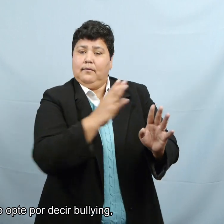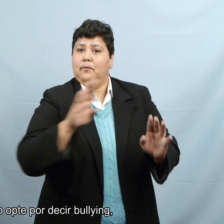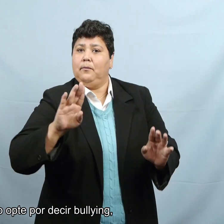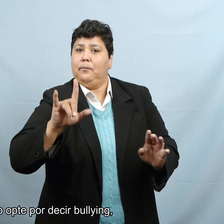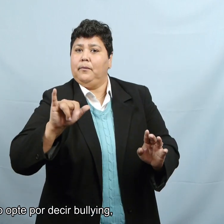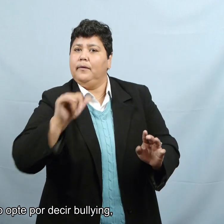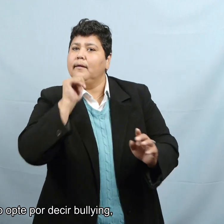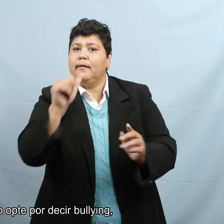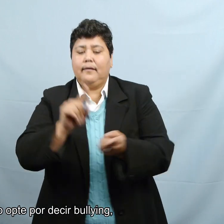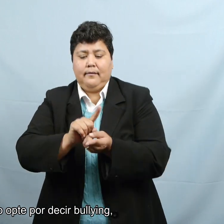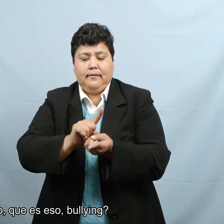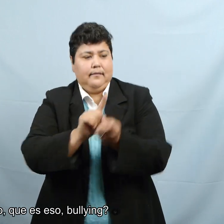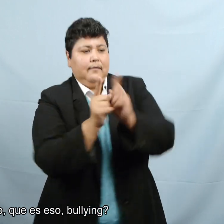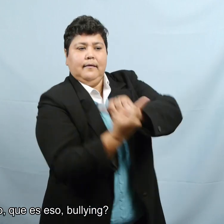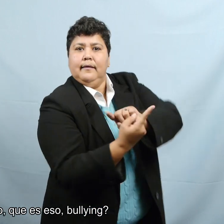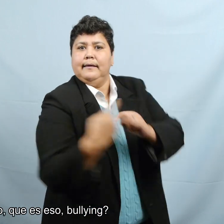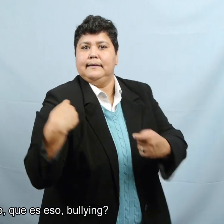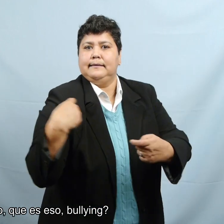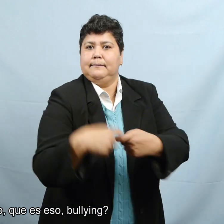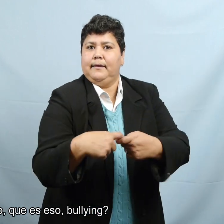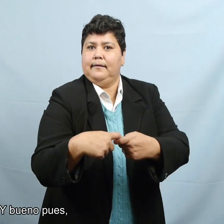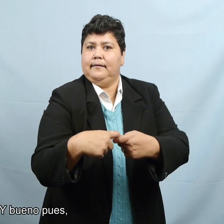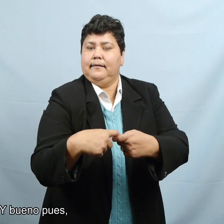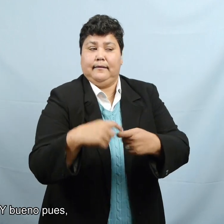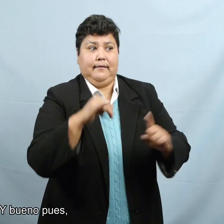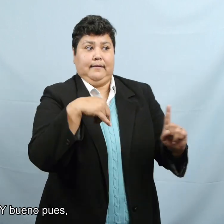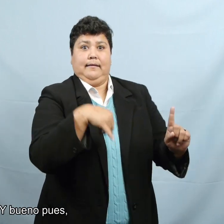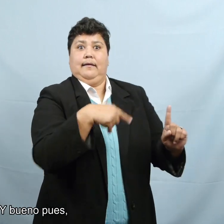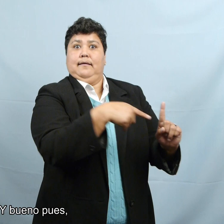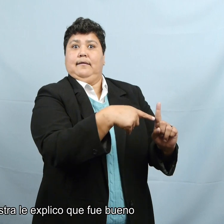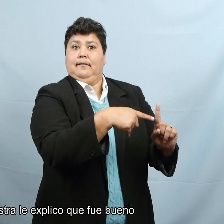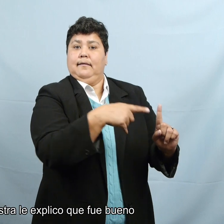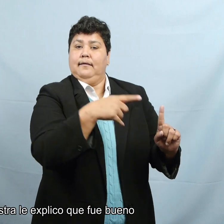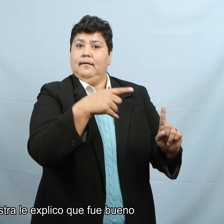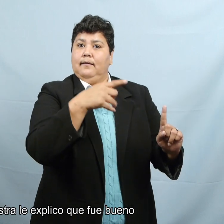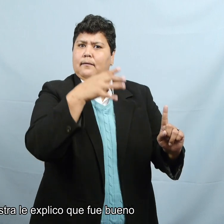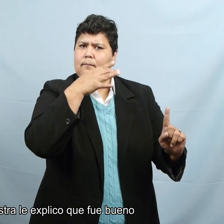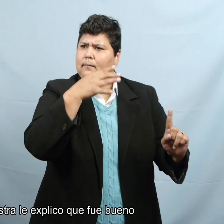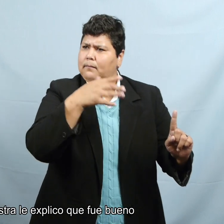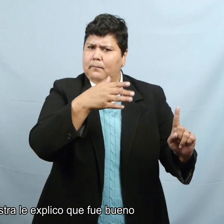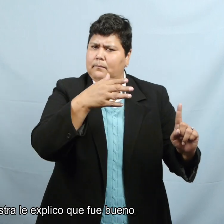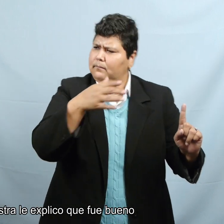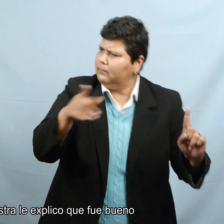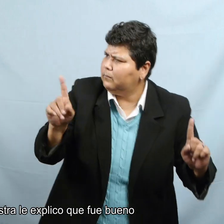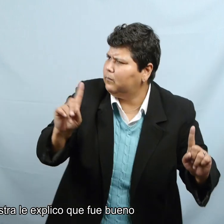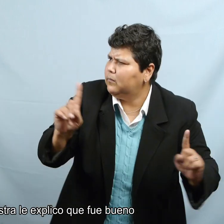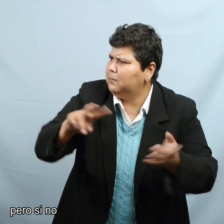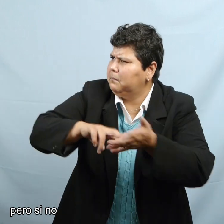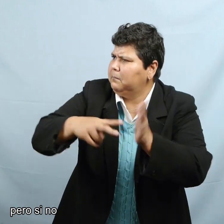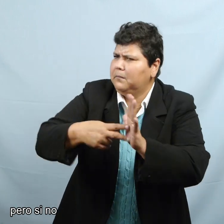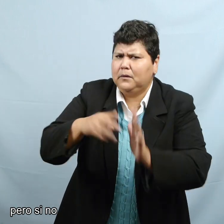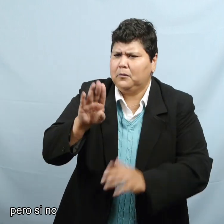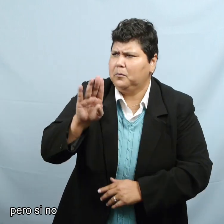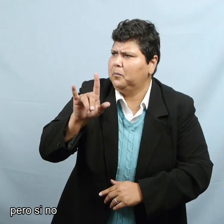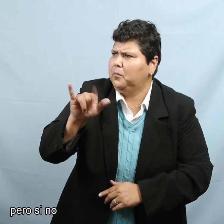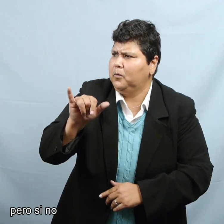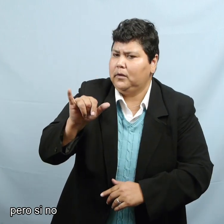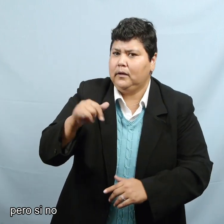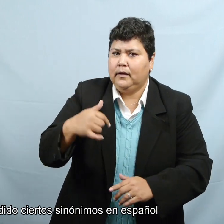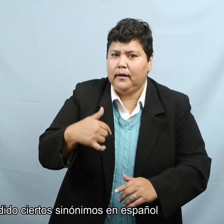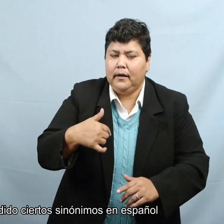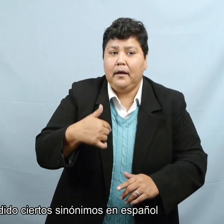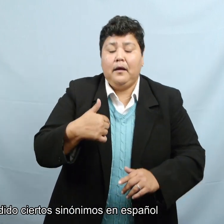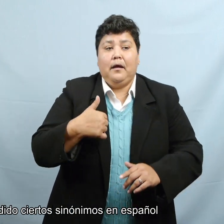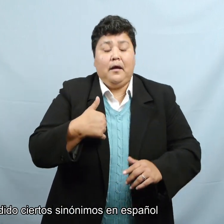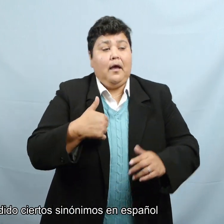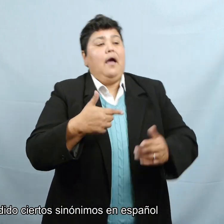yo opté por decir bullying. Y ella dijo, ¿qué es eso bullying? Y bueno, pues ya ahí. La maestra le explicó que fue bueno. Pero si no, pues